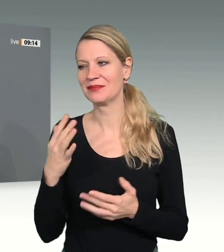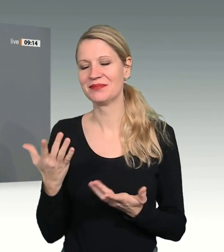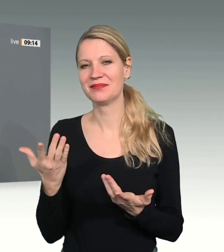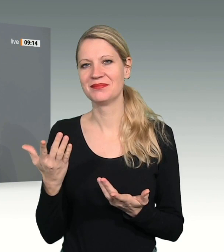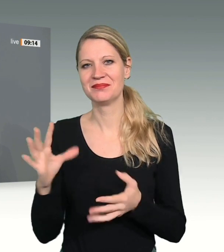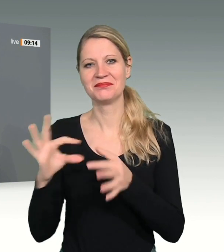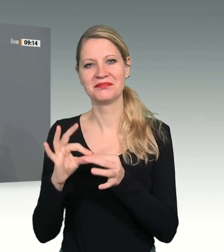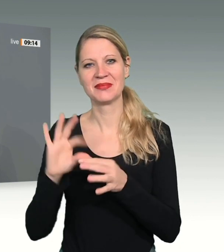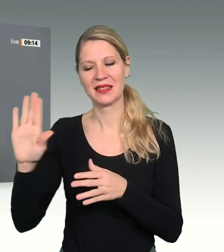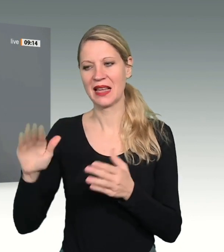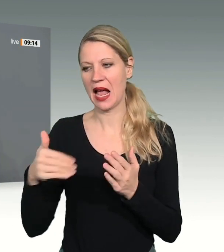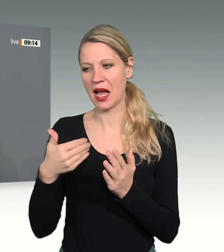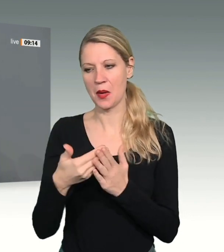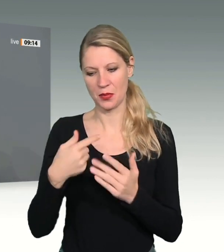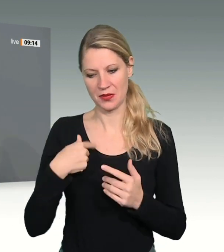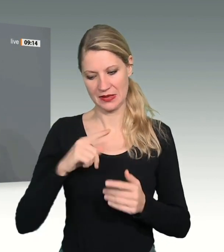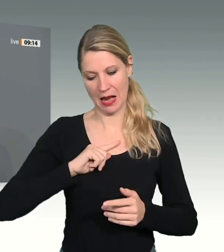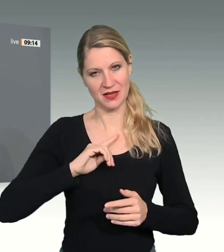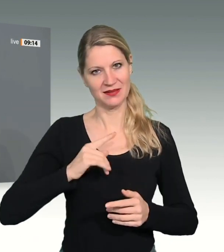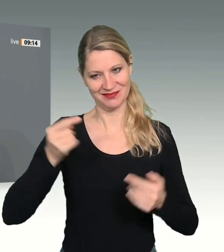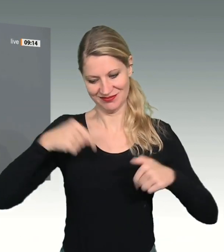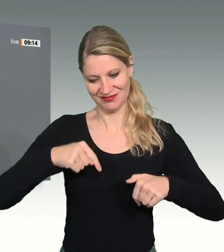Worte sagen zu dürfen.